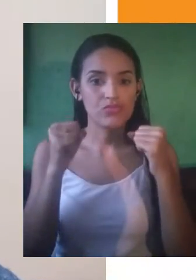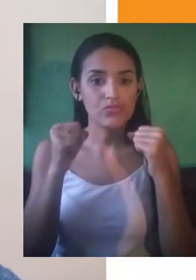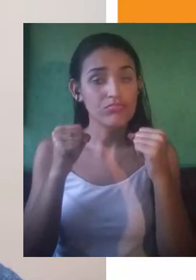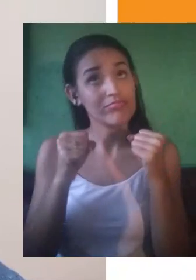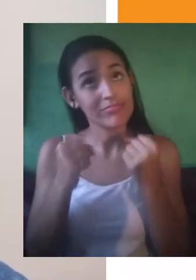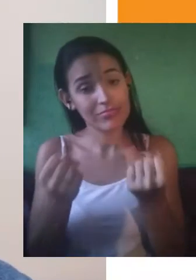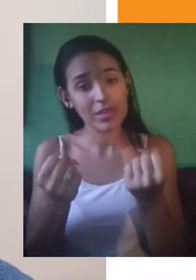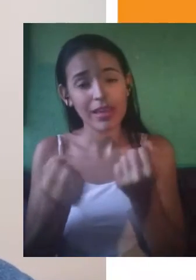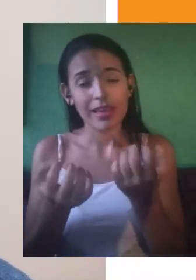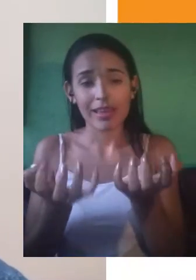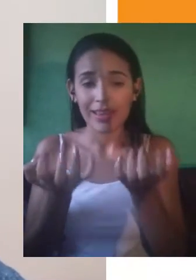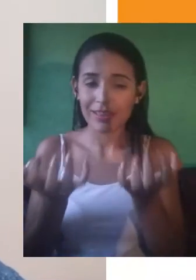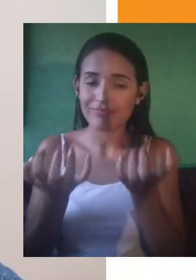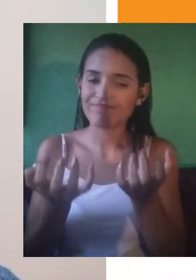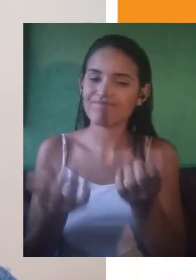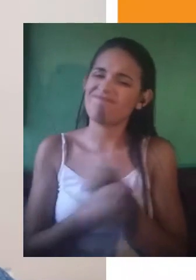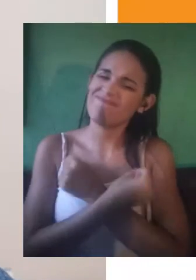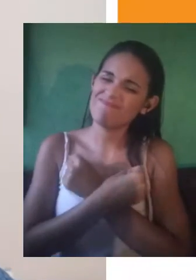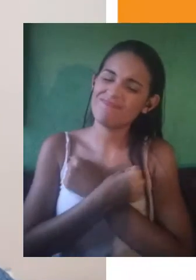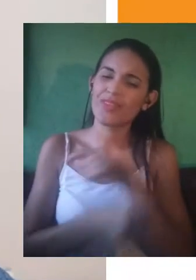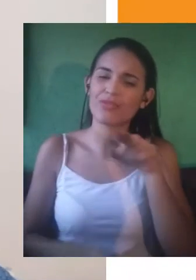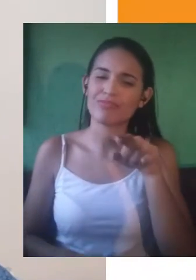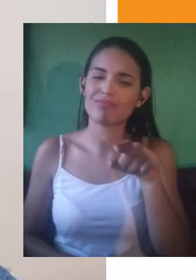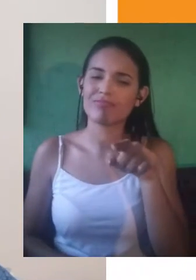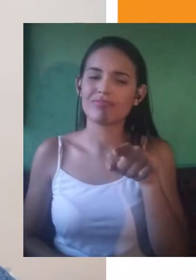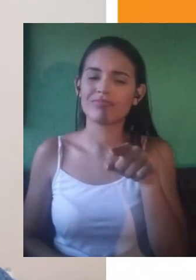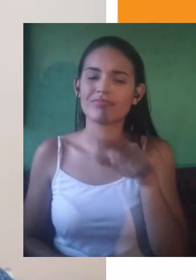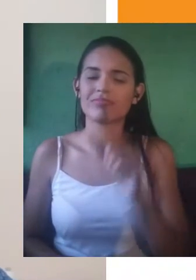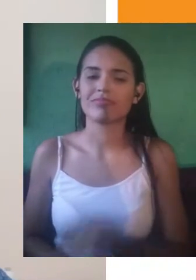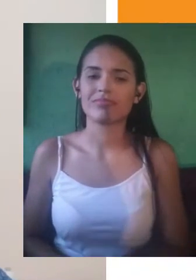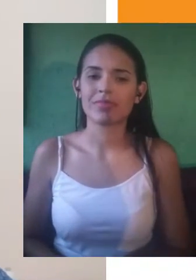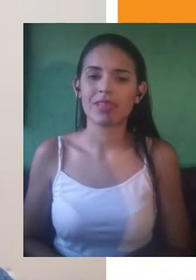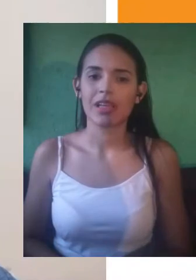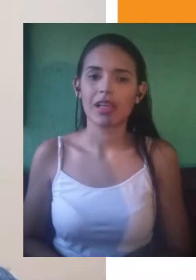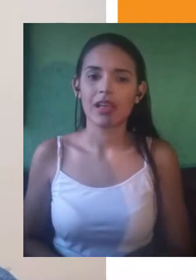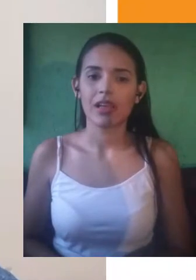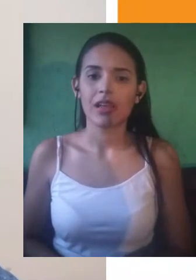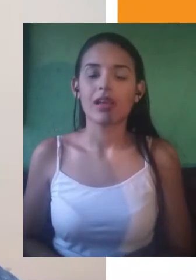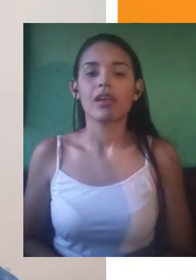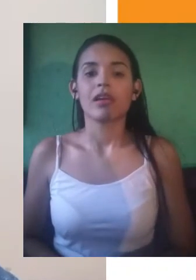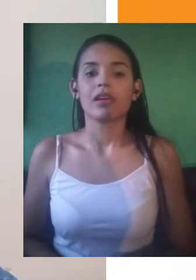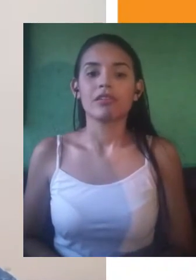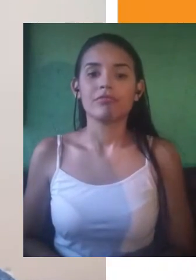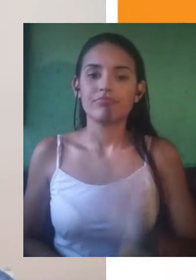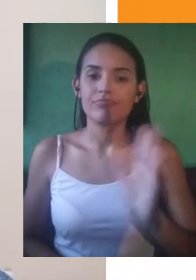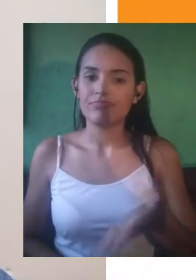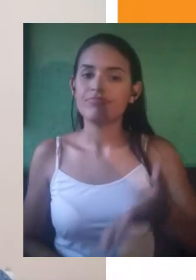ajudado vocês a não cometerem aquela prática indevida de copiar os textos motivadores, de